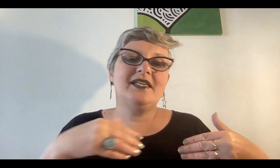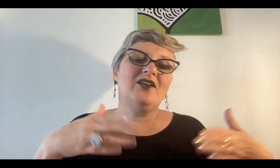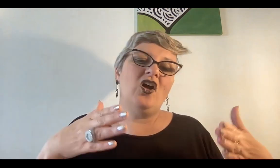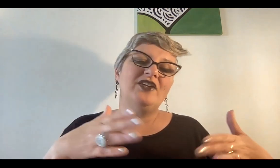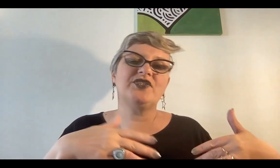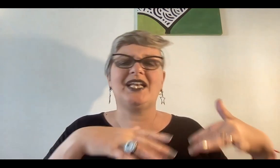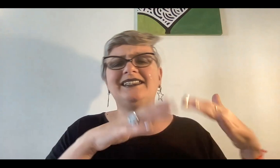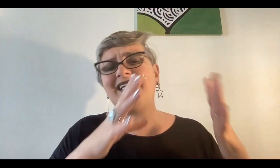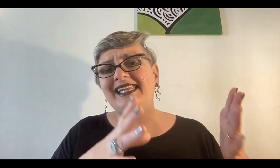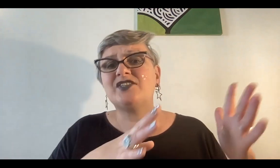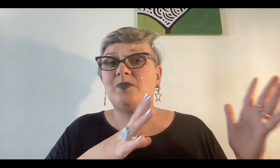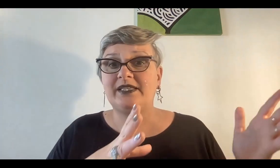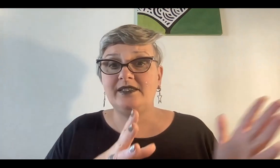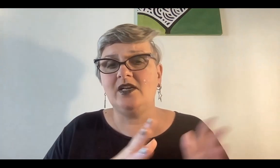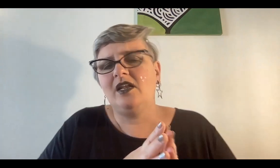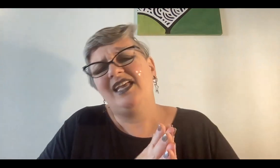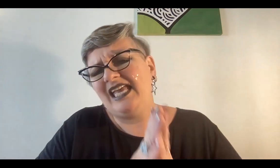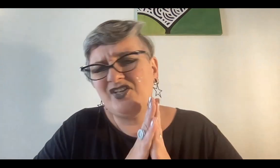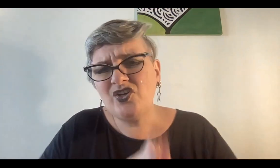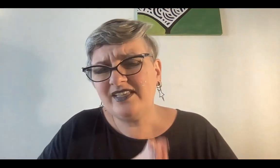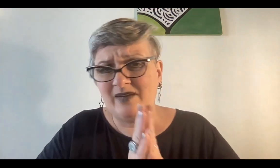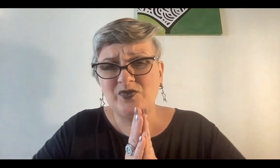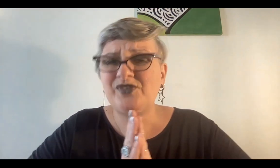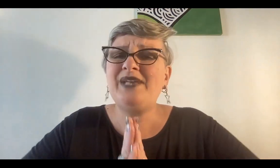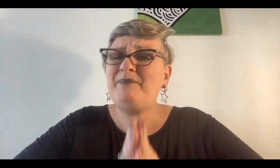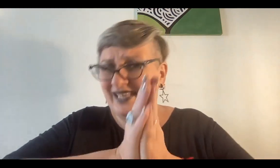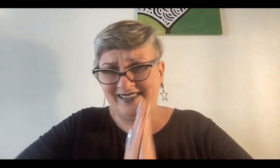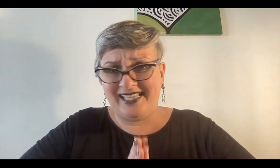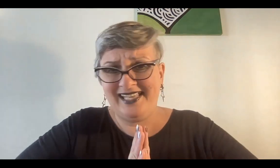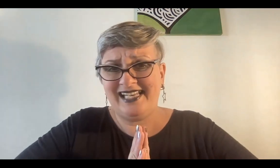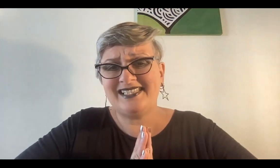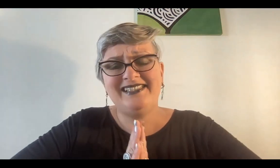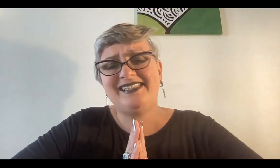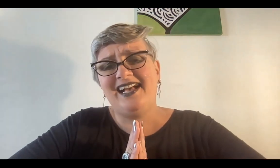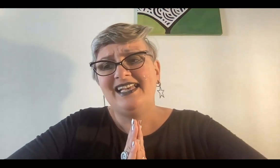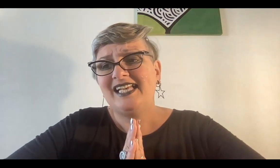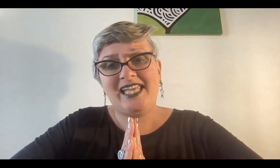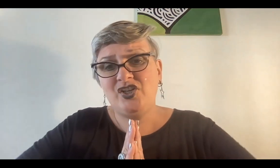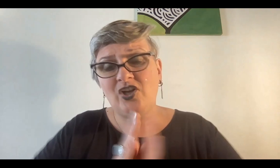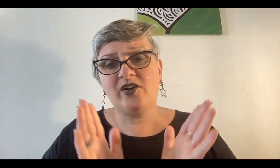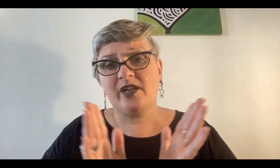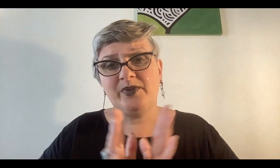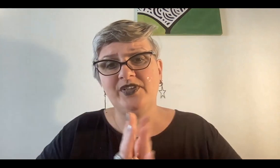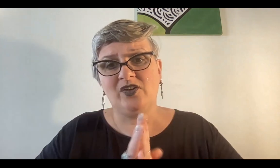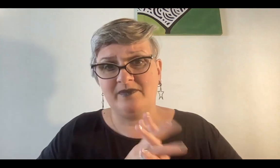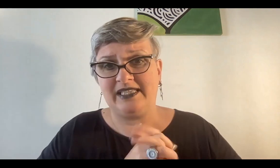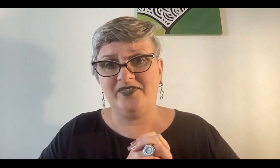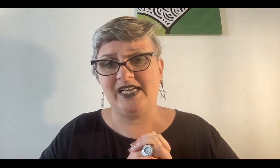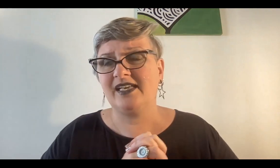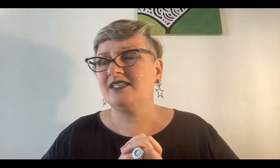decir, no, eso es charlatanería, superstición, es una pedantería de la ciencia que no le corresponde con lo magnífica que